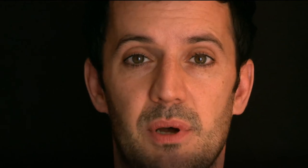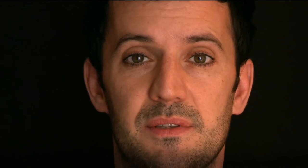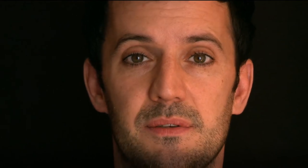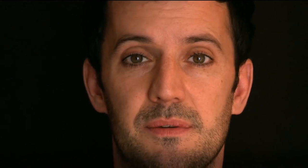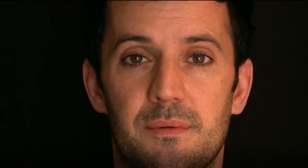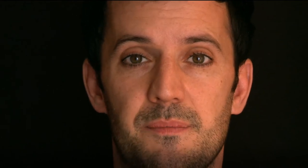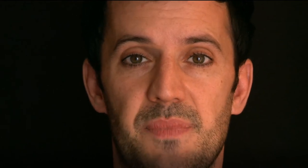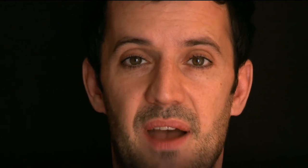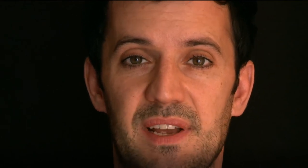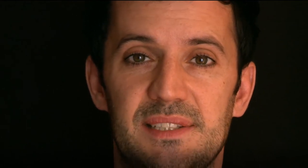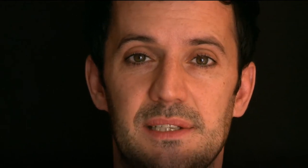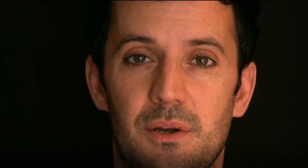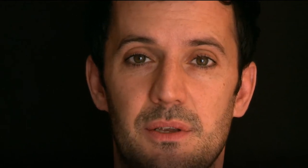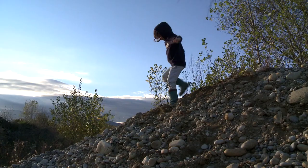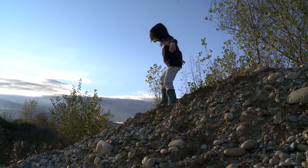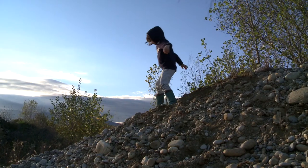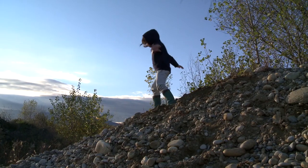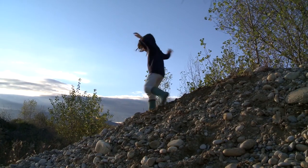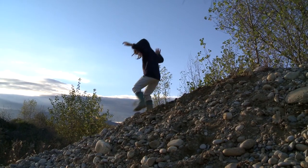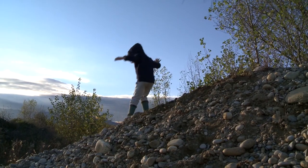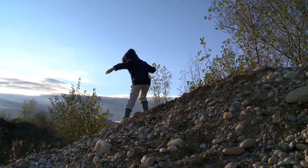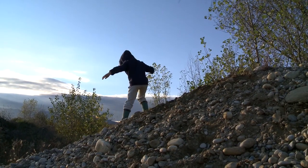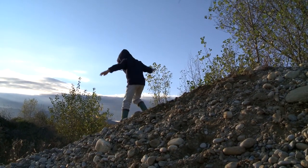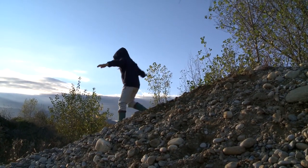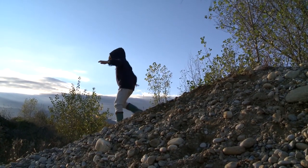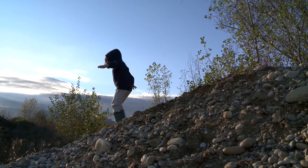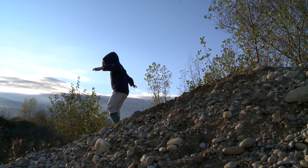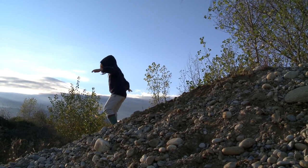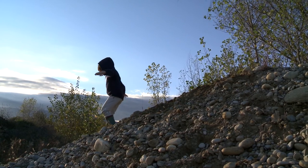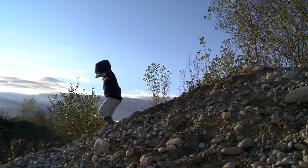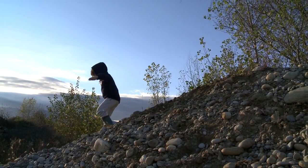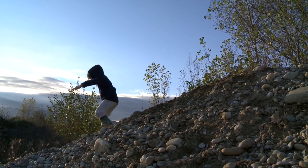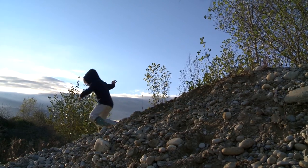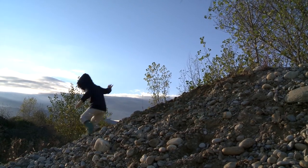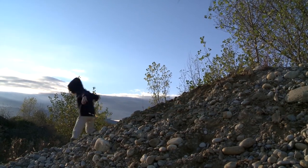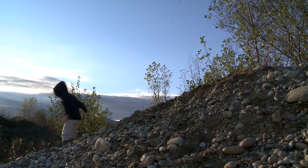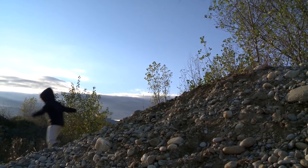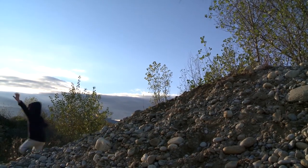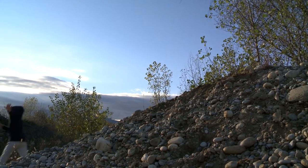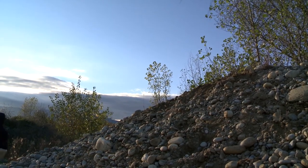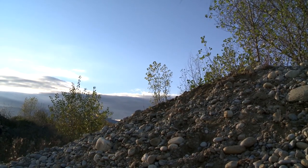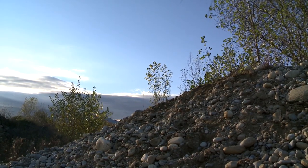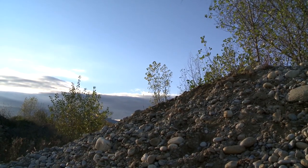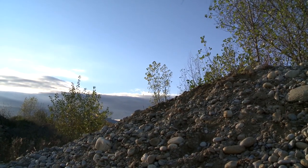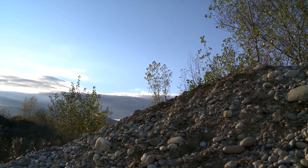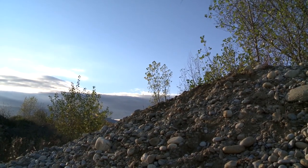bottes, avec les cigognes, Malek s'envole. Et là, là l'histoire commence.